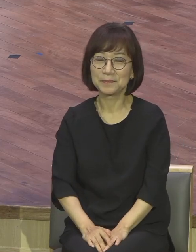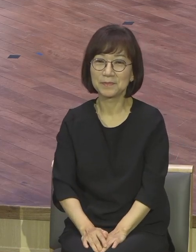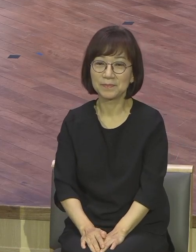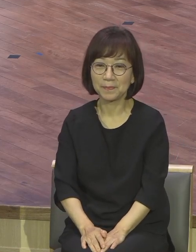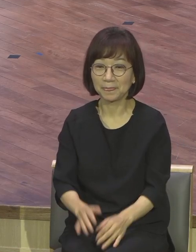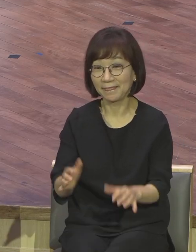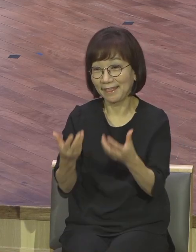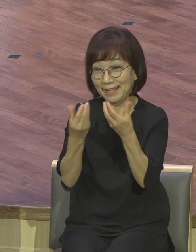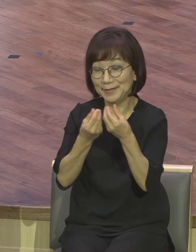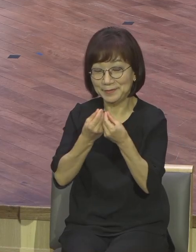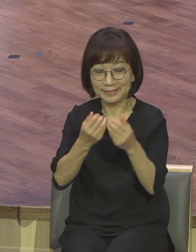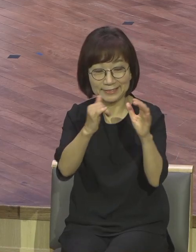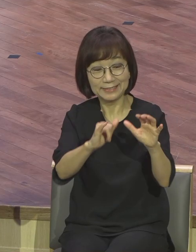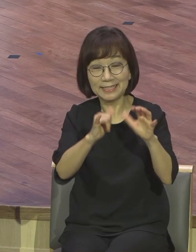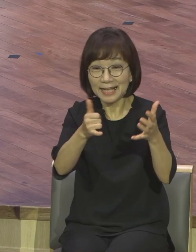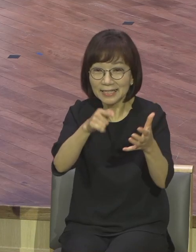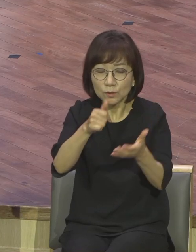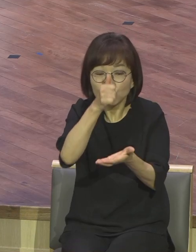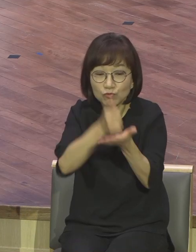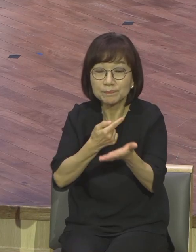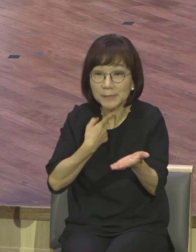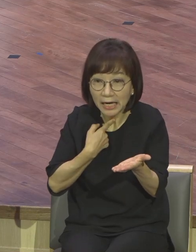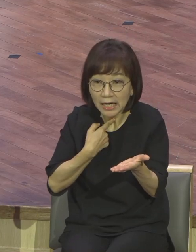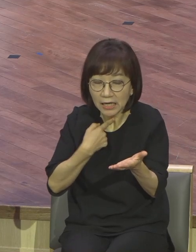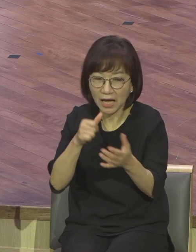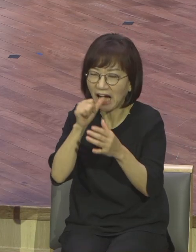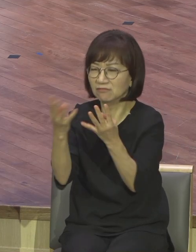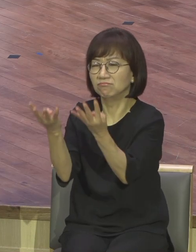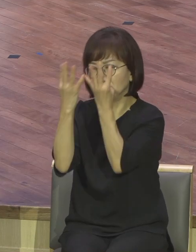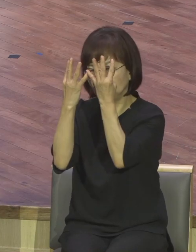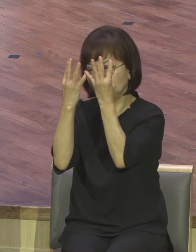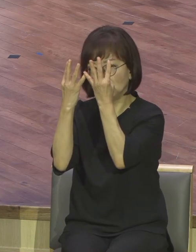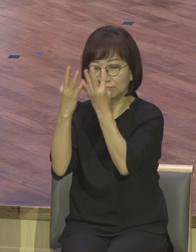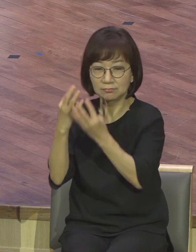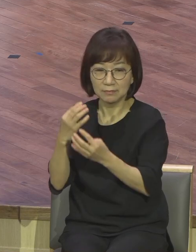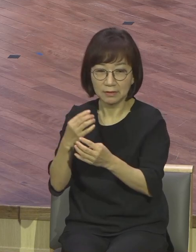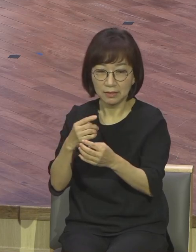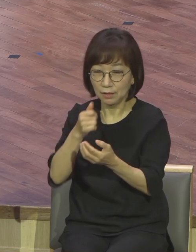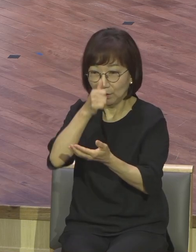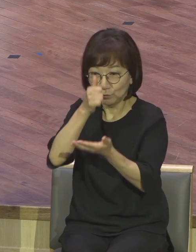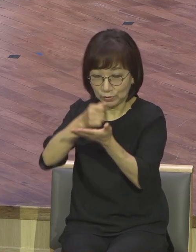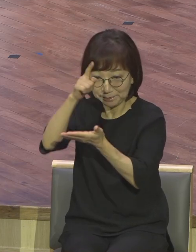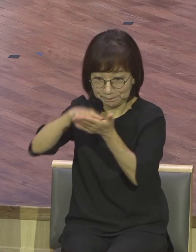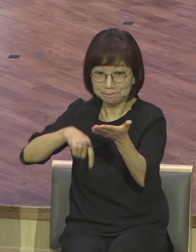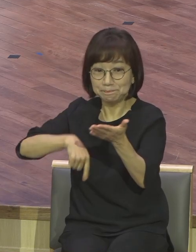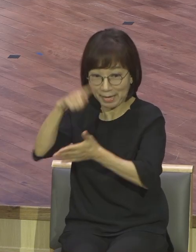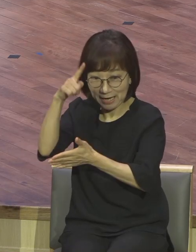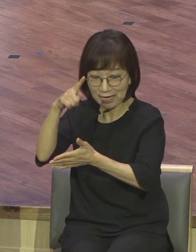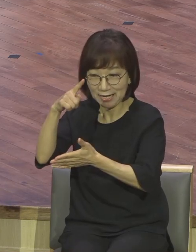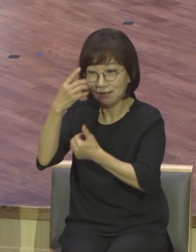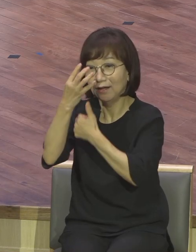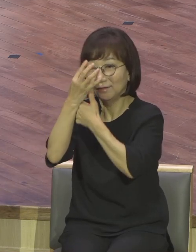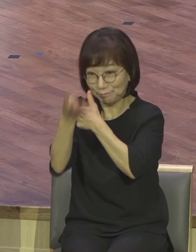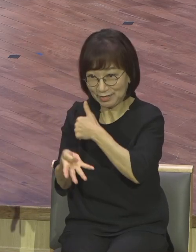죄에 대해서 대가를 치우고 나면 끝이에요. 그건 누가 고소해도 소용없어요. 1.14 부절입니다. 행사법입니다.